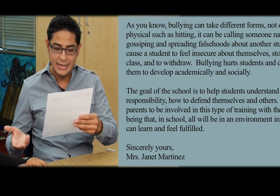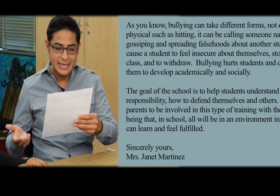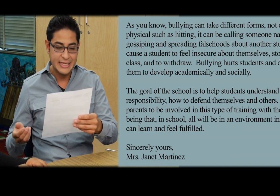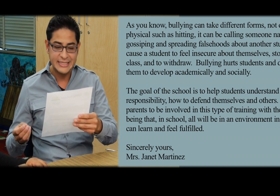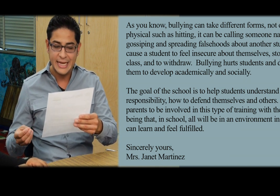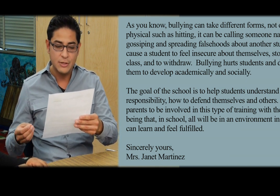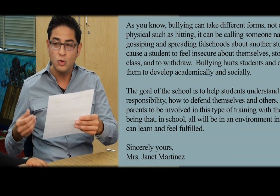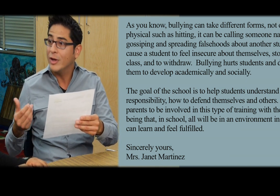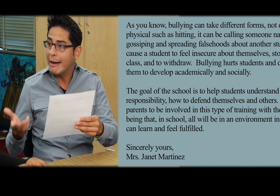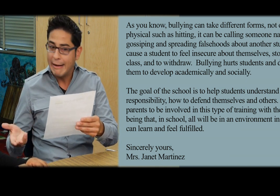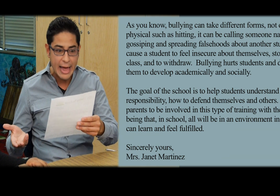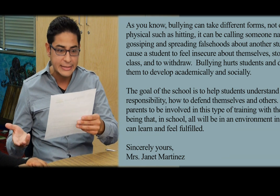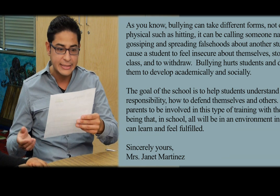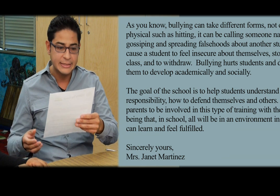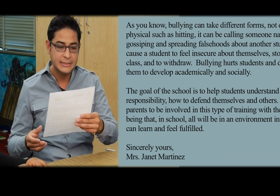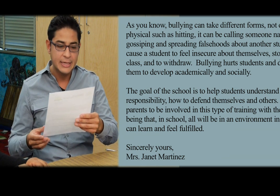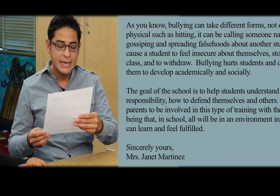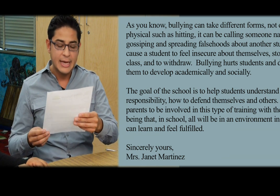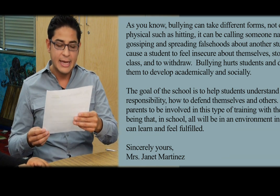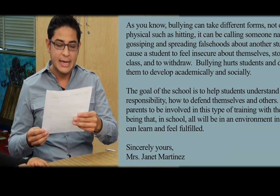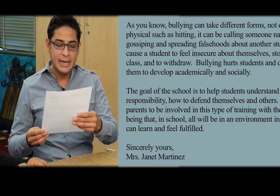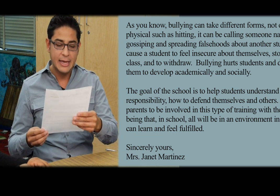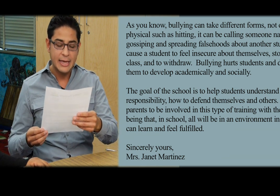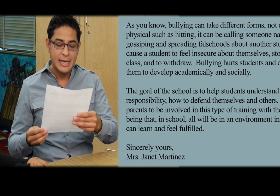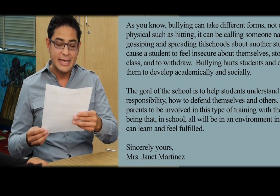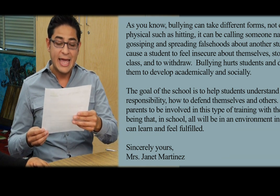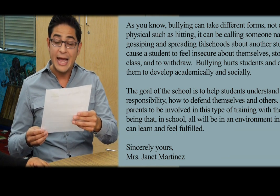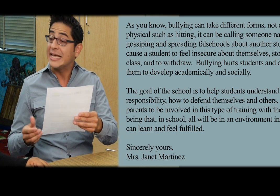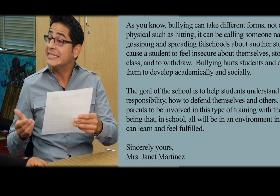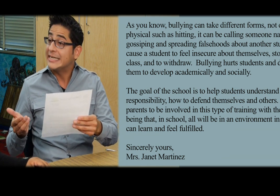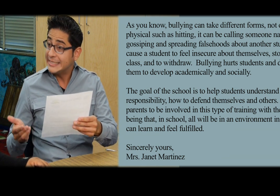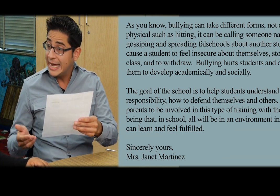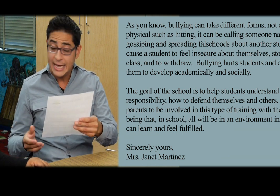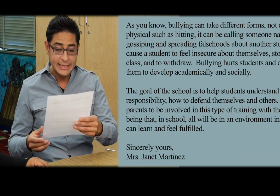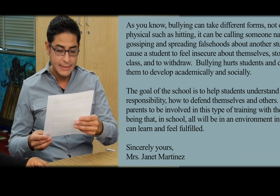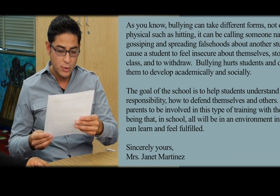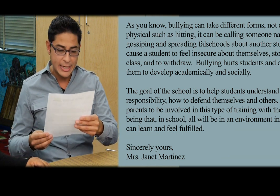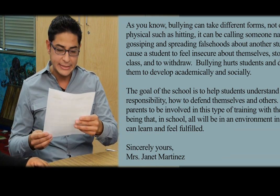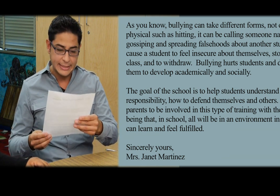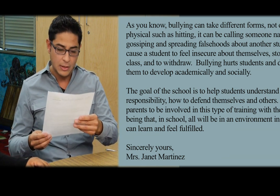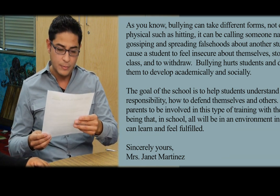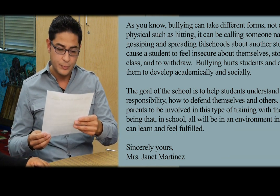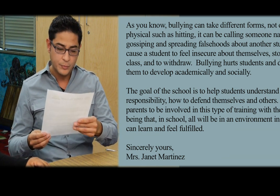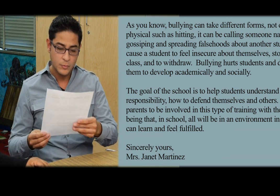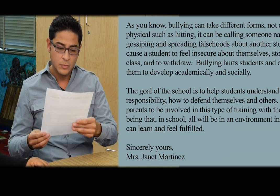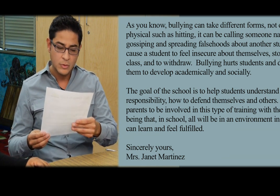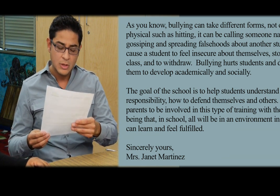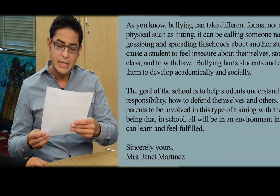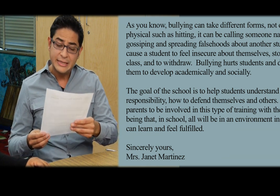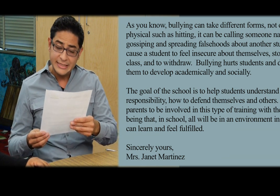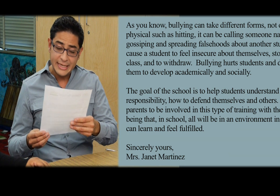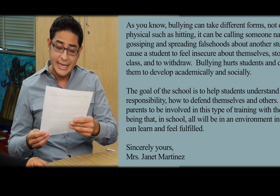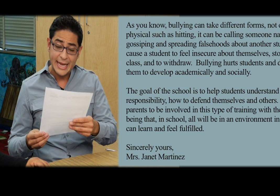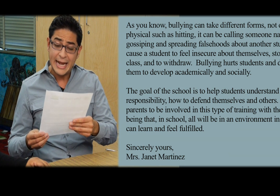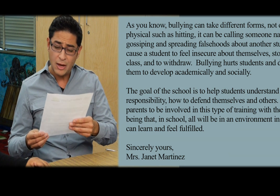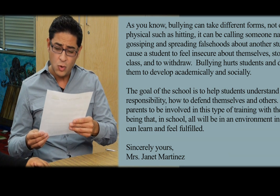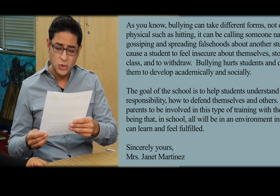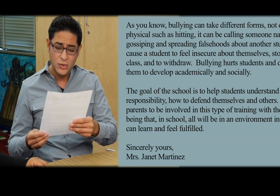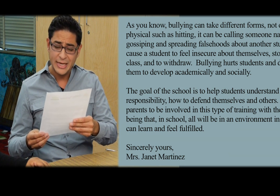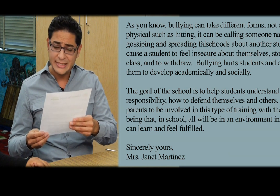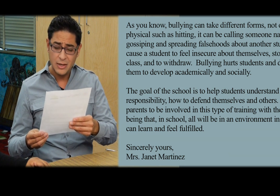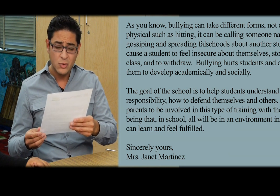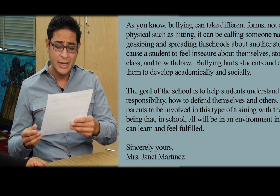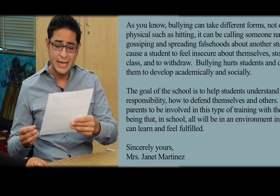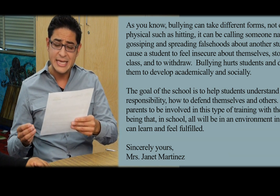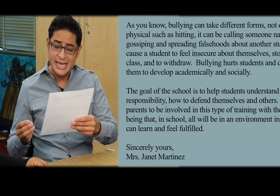desee no ir a clases que haga que se retraiga y así por el estilo dice que el